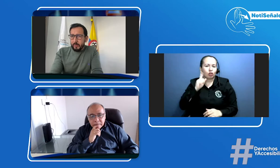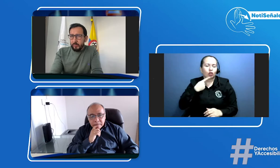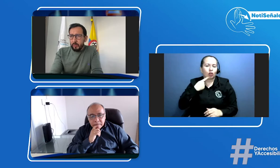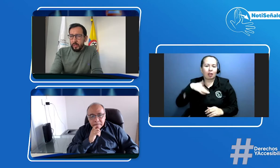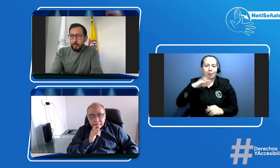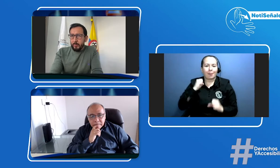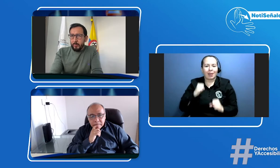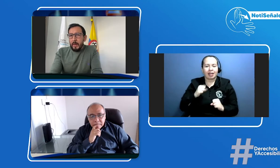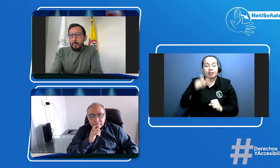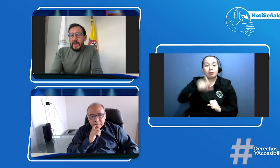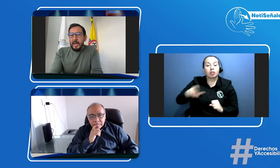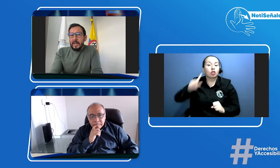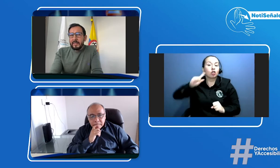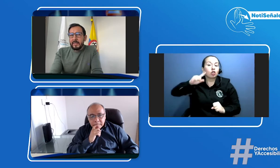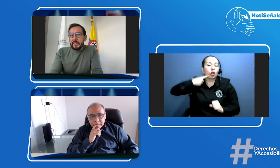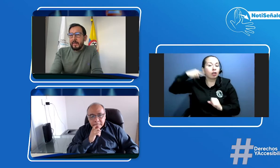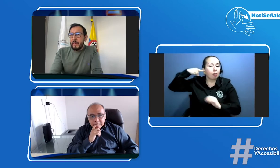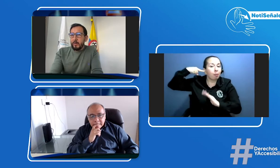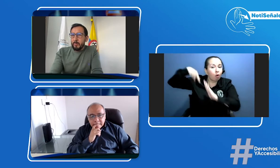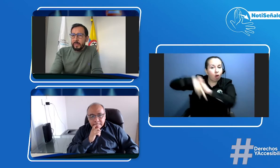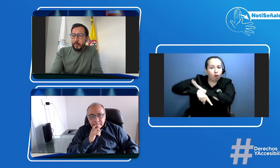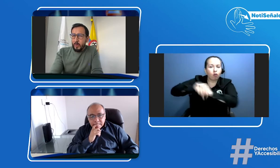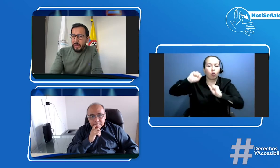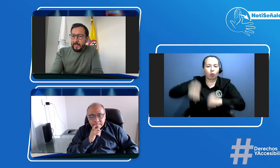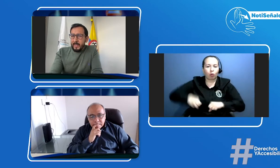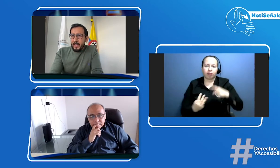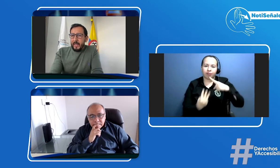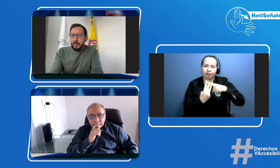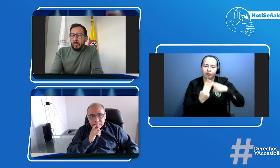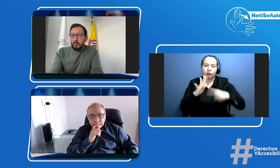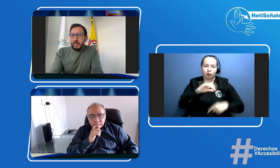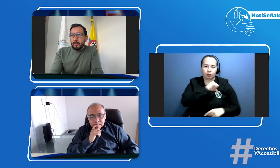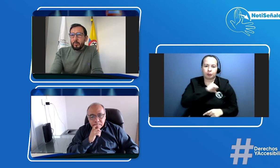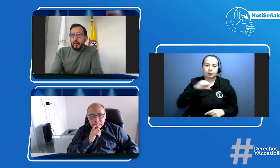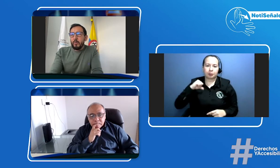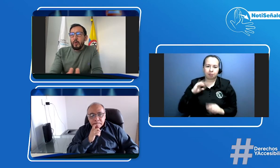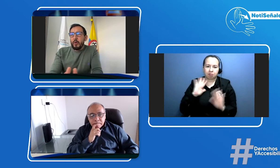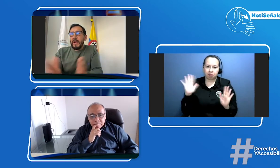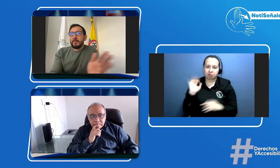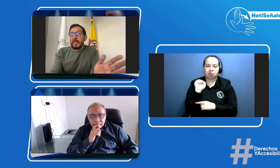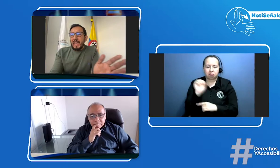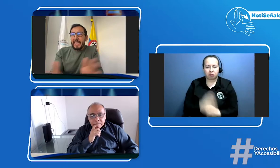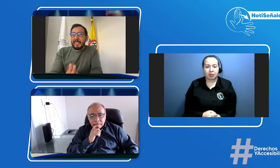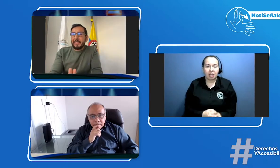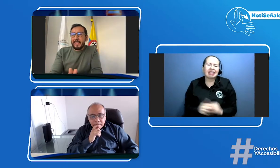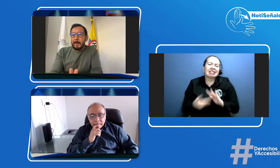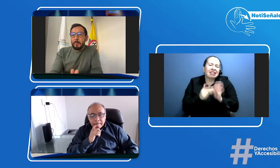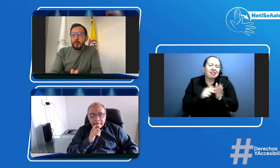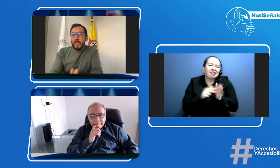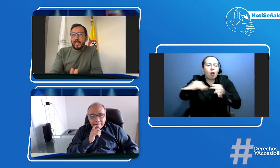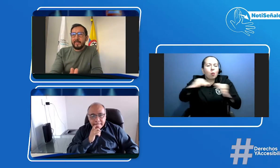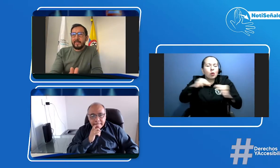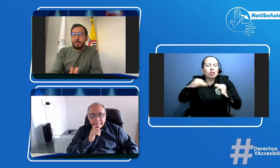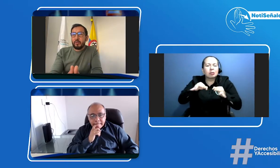sordera profunda para las licencias de vehículo particular entonces pues un poco para explicarles lo que es este proceso